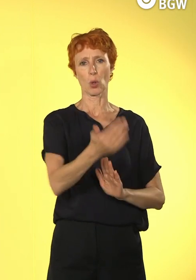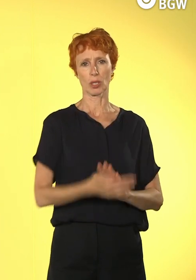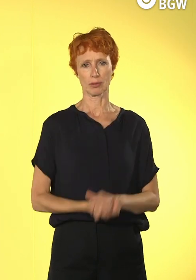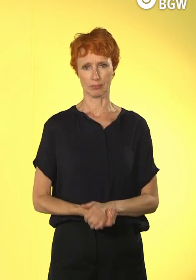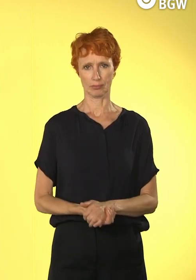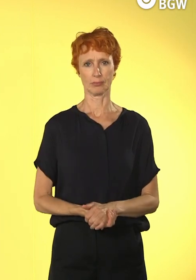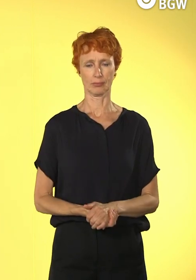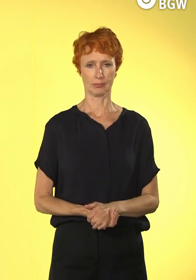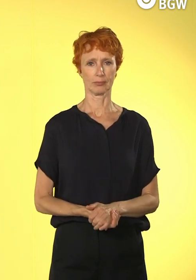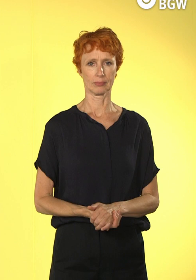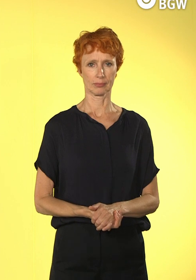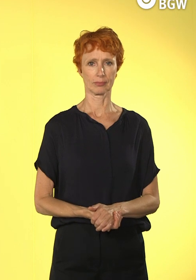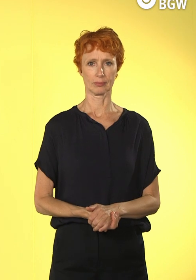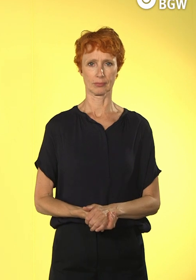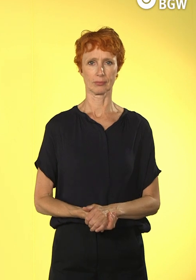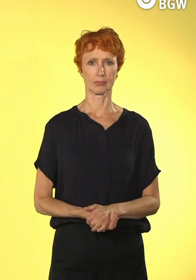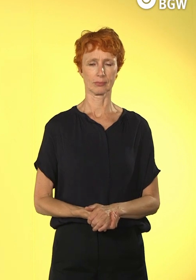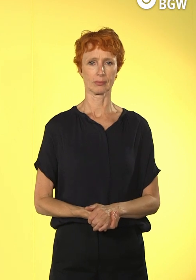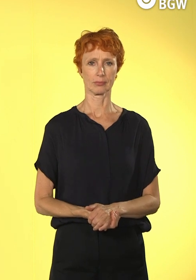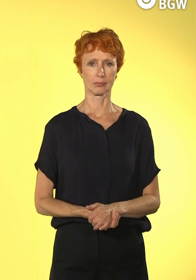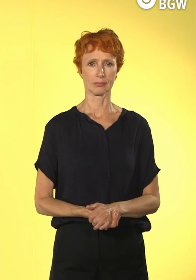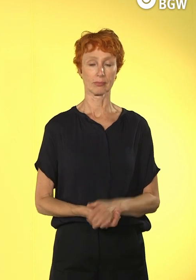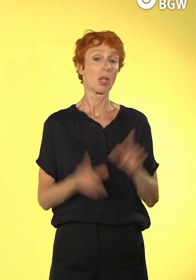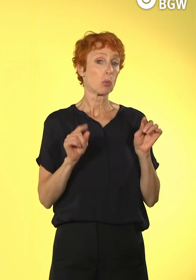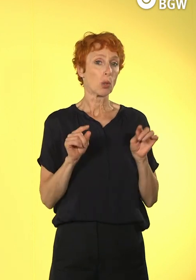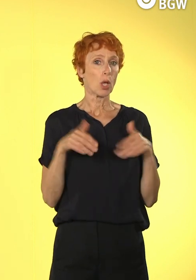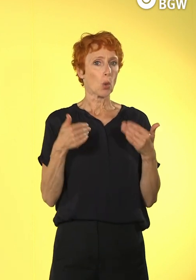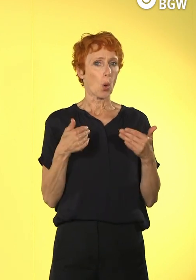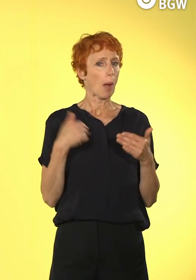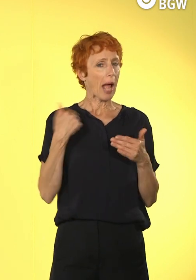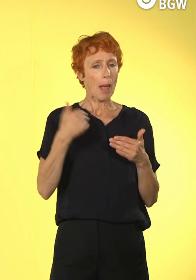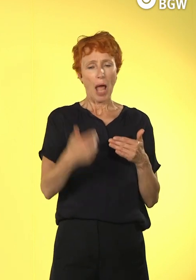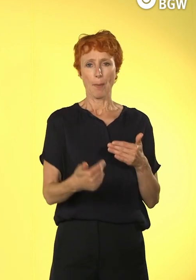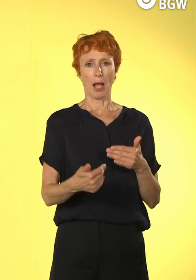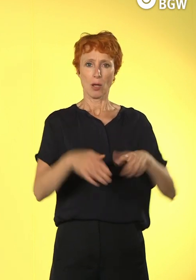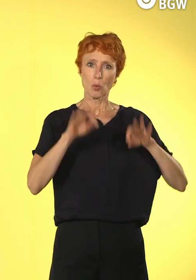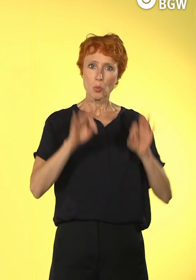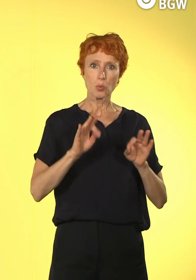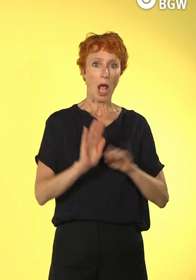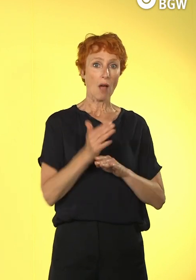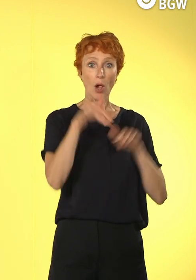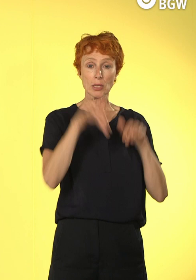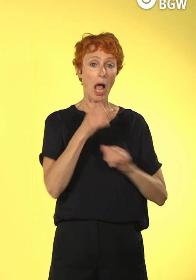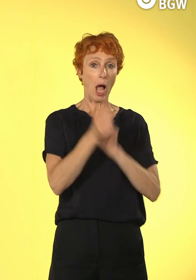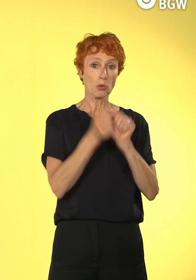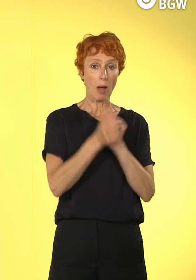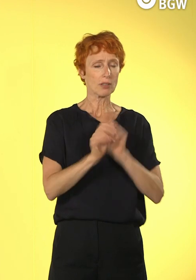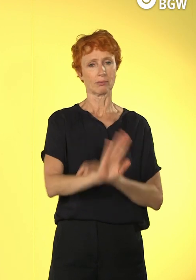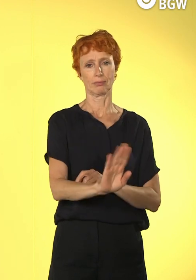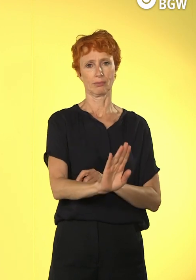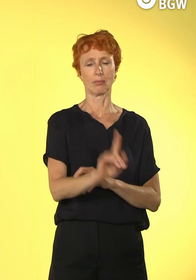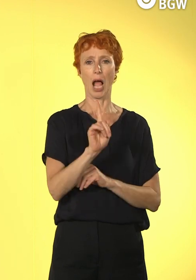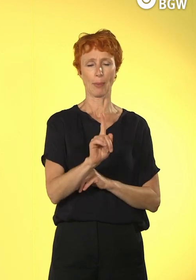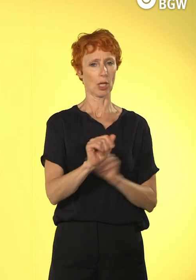Und vorzunehmen. Ohne, dass es jetzt eine Garantie ist für einen Erfolg. Aber das Wichtige ist, dass man als